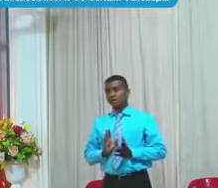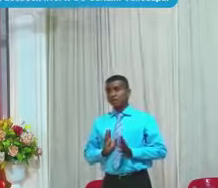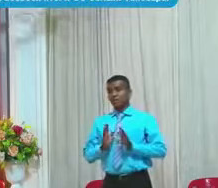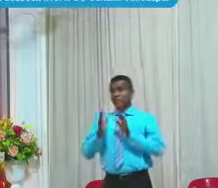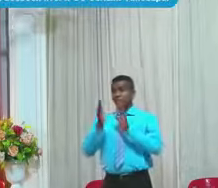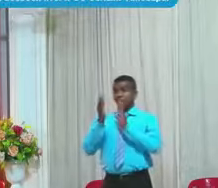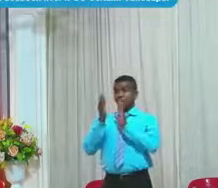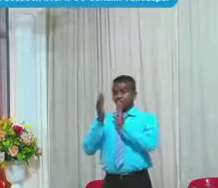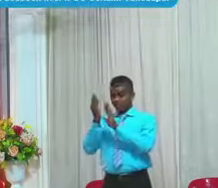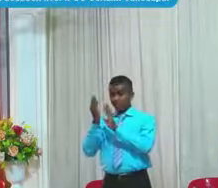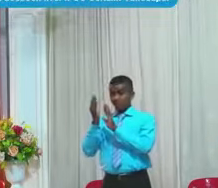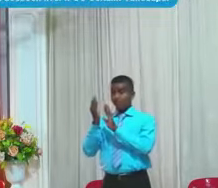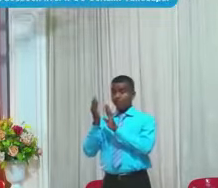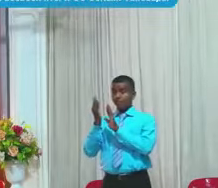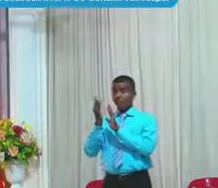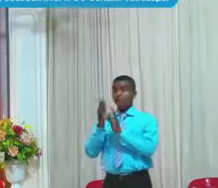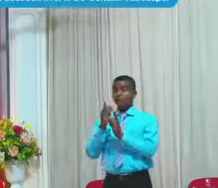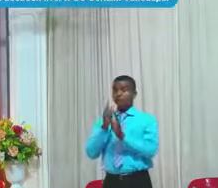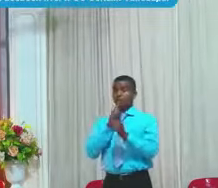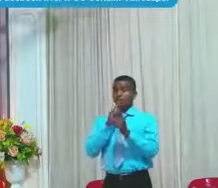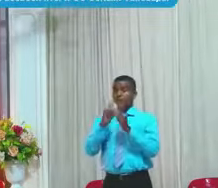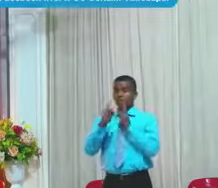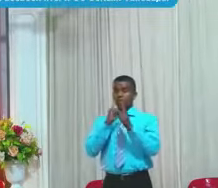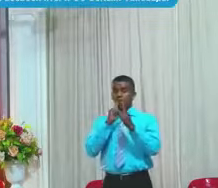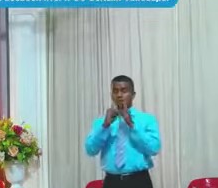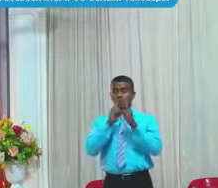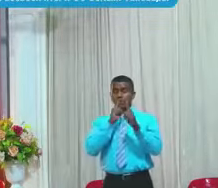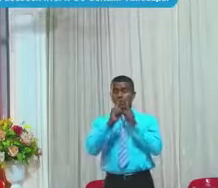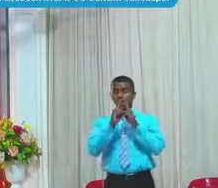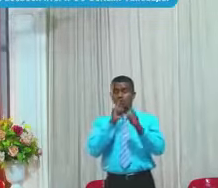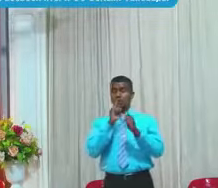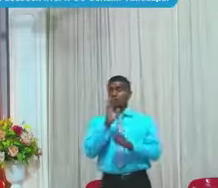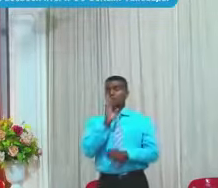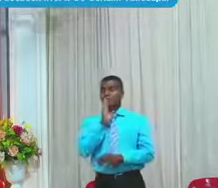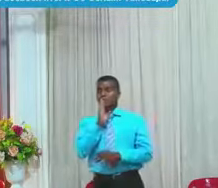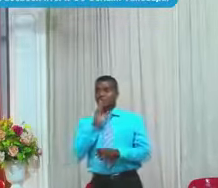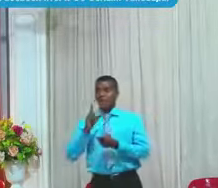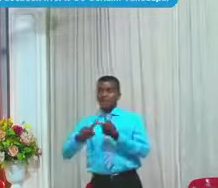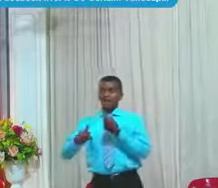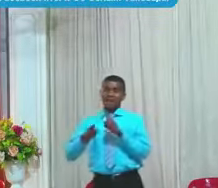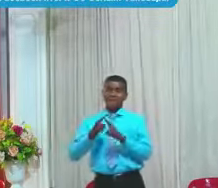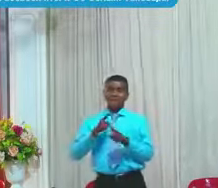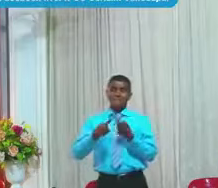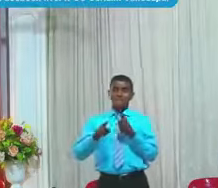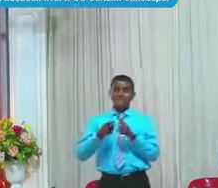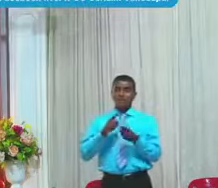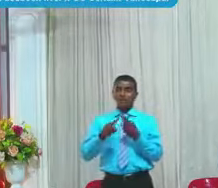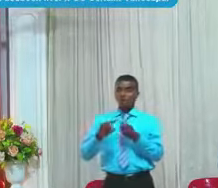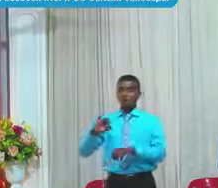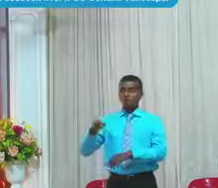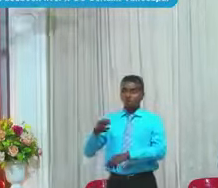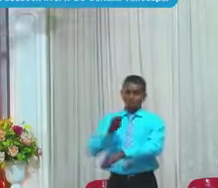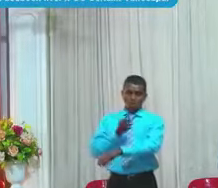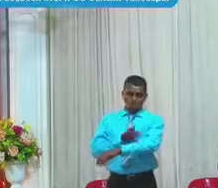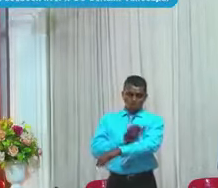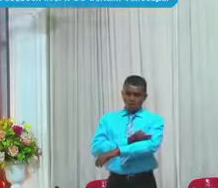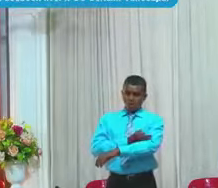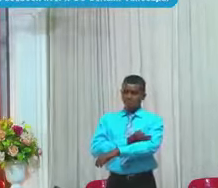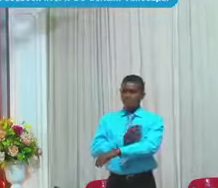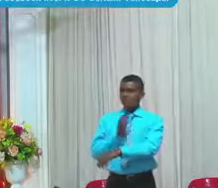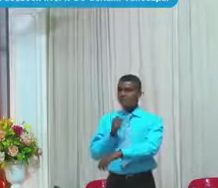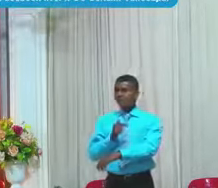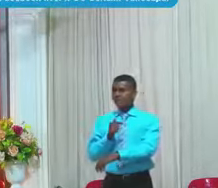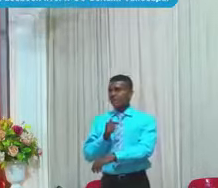Entre Unos amigos de Job Y Job La historia de Job es una de las historias Más